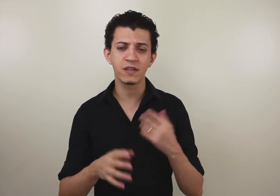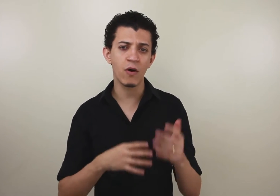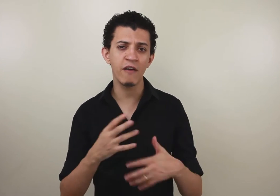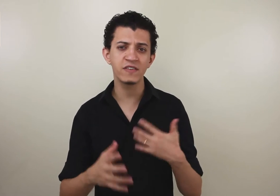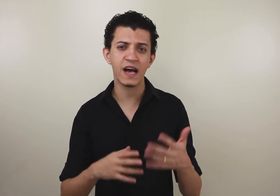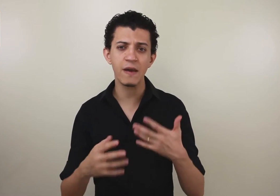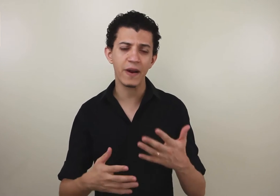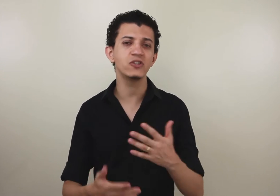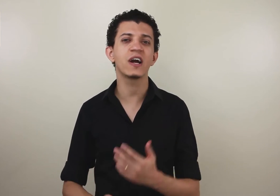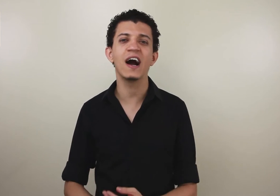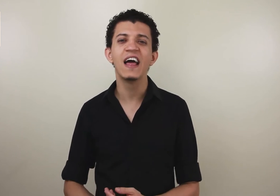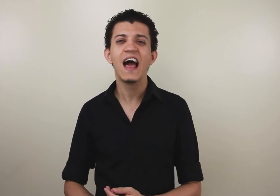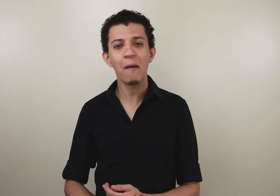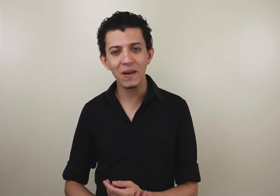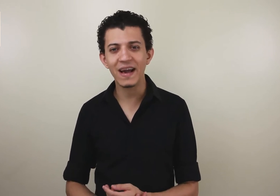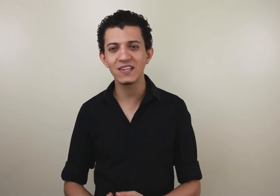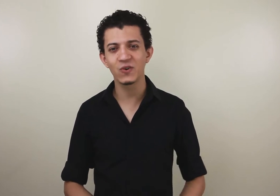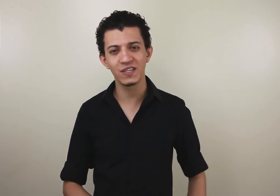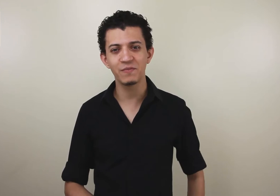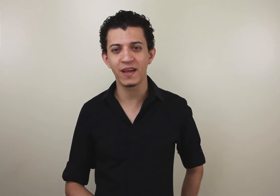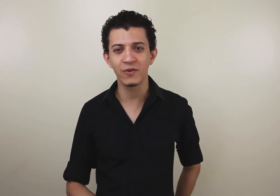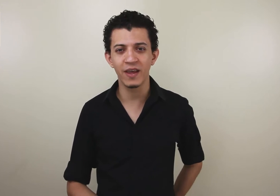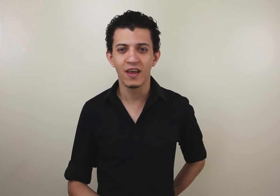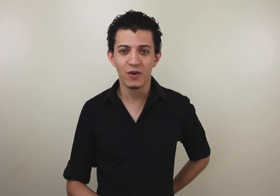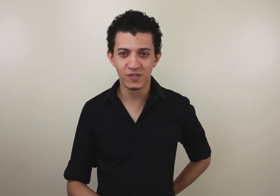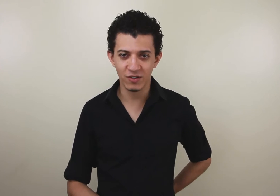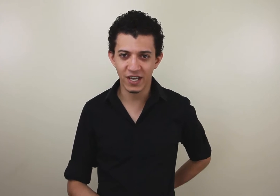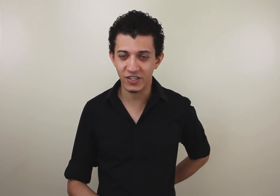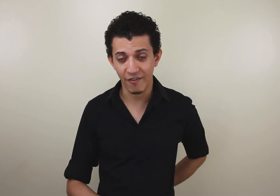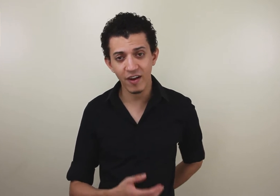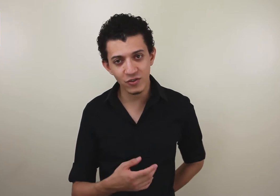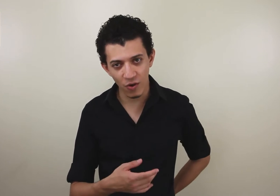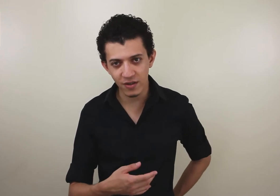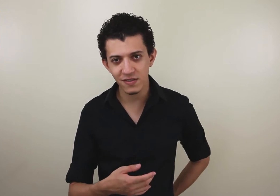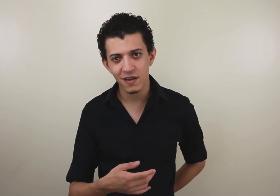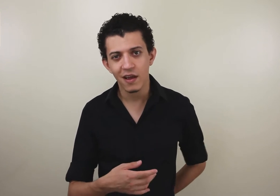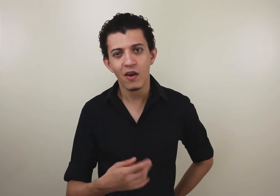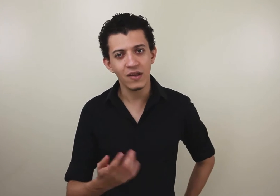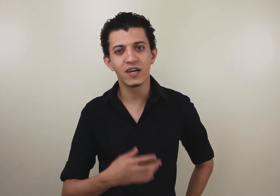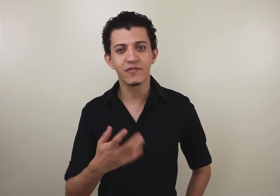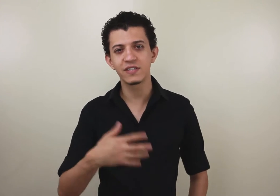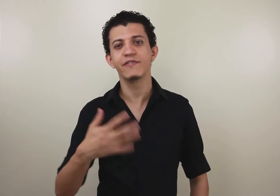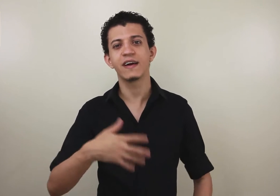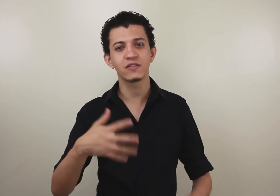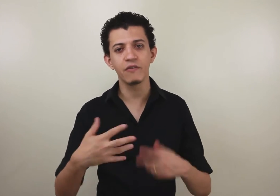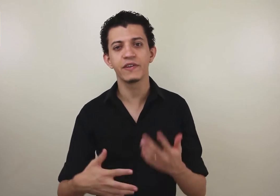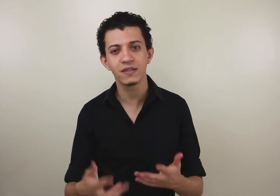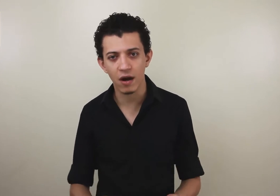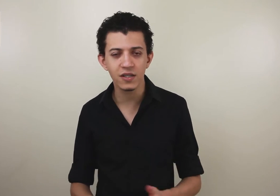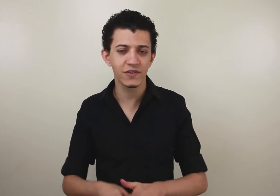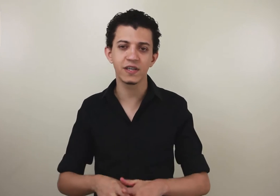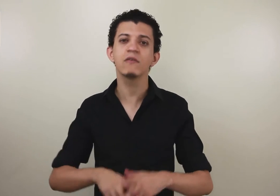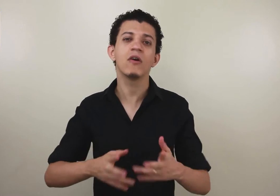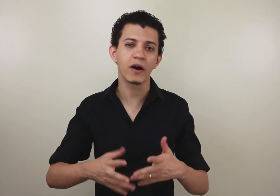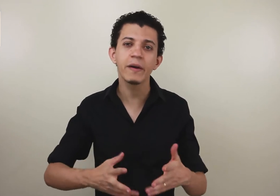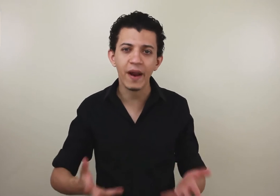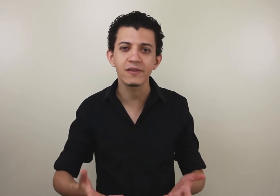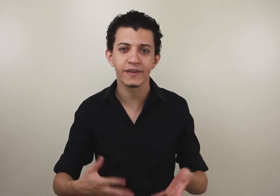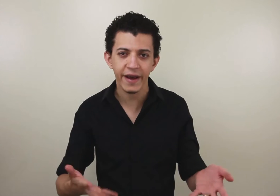então, revisar e praticar, aplicar esse conhecimento aí no seu dia a dia. Afinal de contas, não adianta você ficar só vendo as aulas, se você não coloca em prática, né,